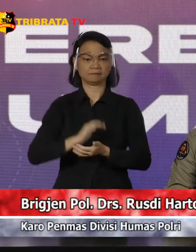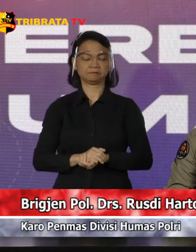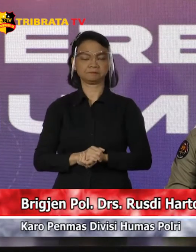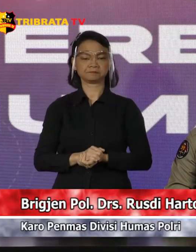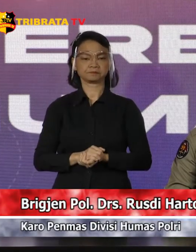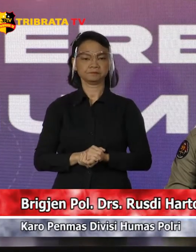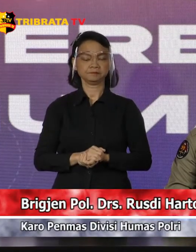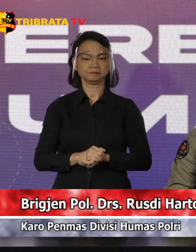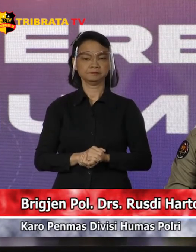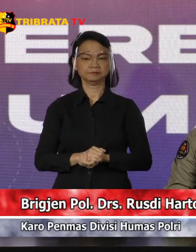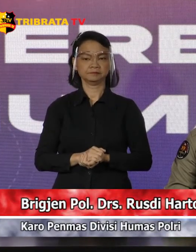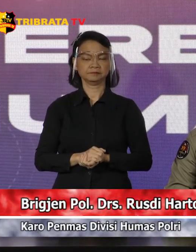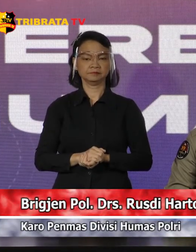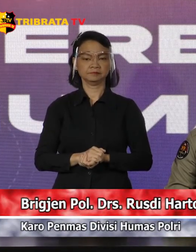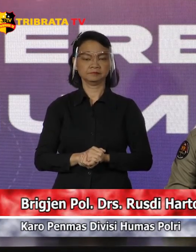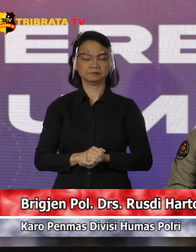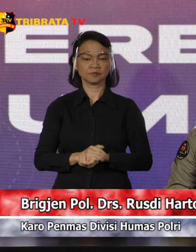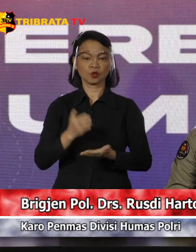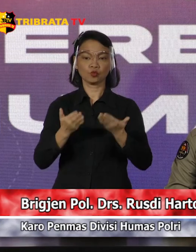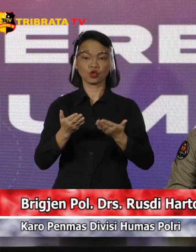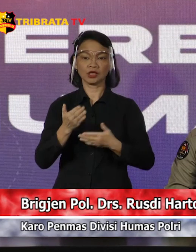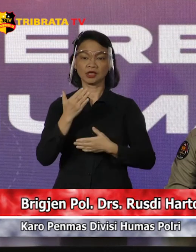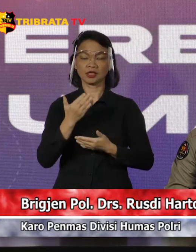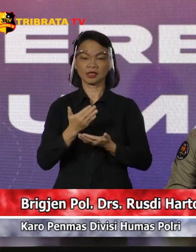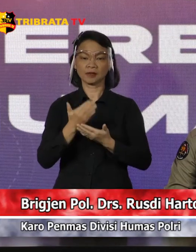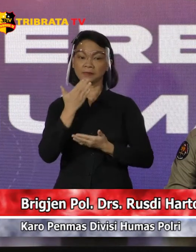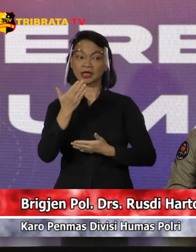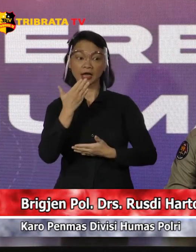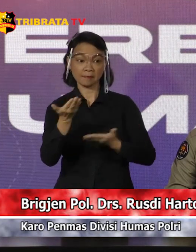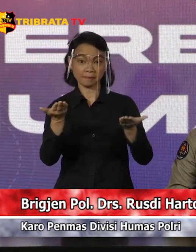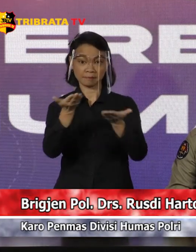Mungkin ada hal-hal yang ingin ditanyakan silahkan